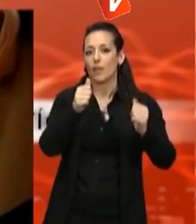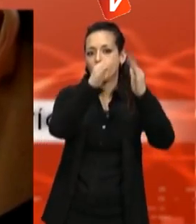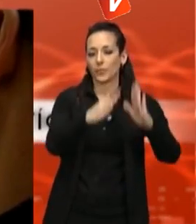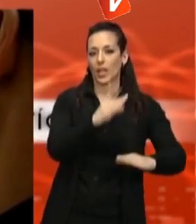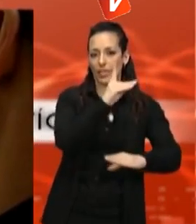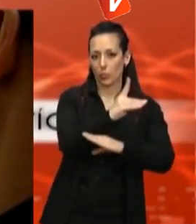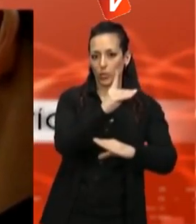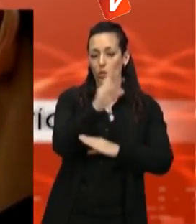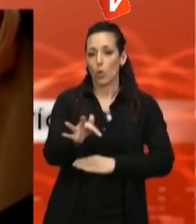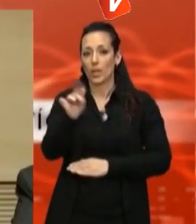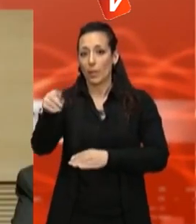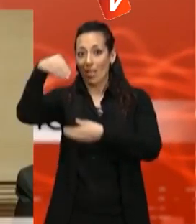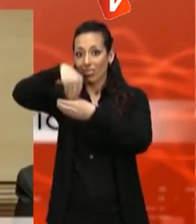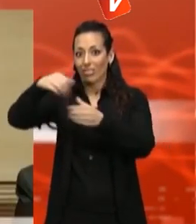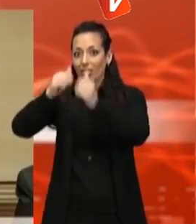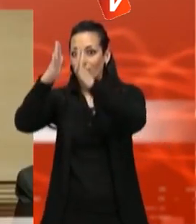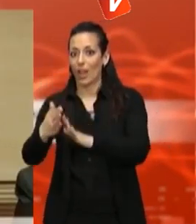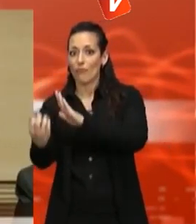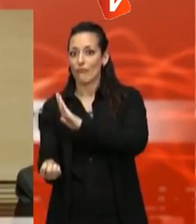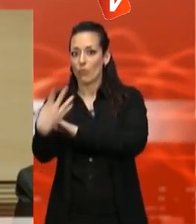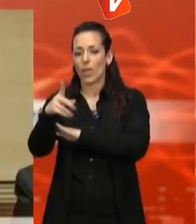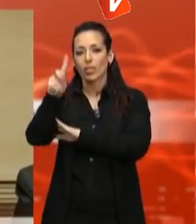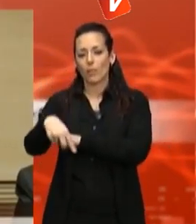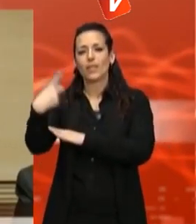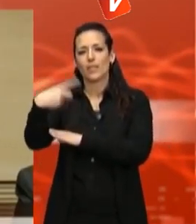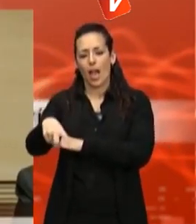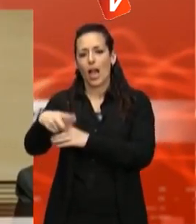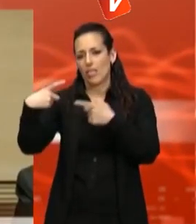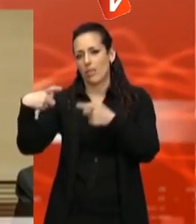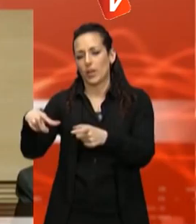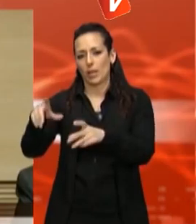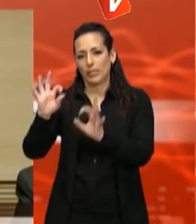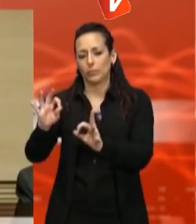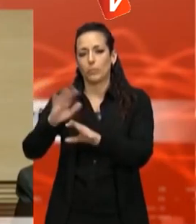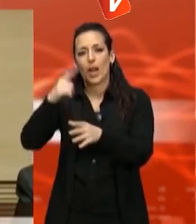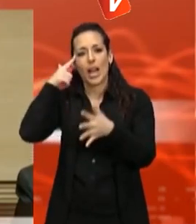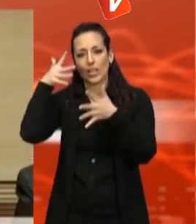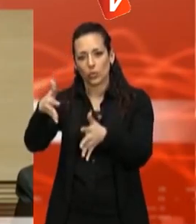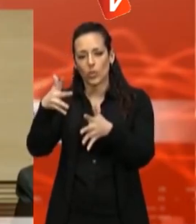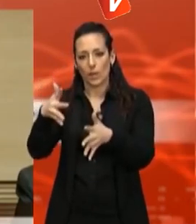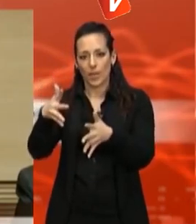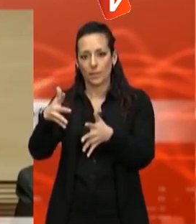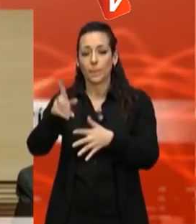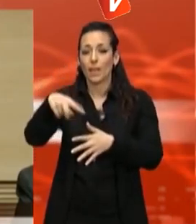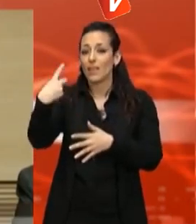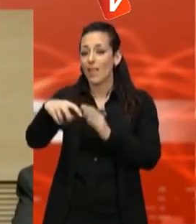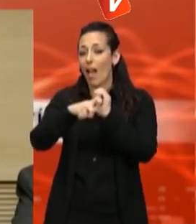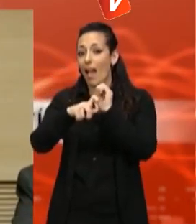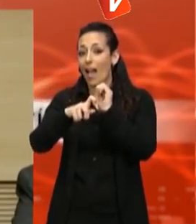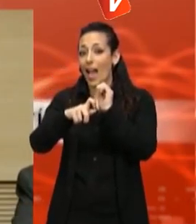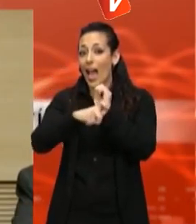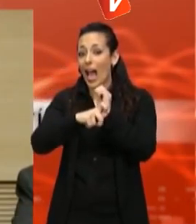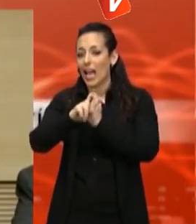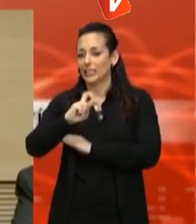l'àrea de Foment, on s'oferirà assessorament. Davant d'aquesta preocupant i continua destrucció d'empreses, una estratègia ben orientada pensem que és salvar